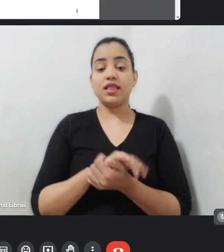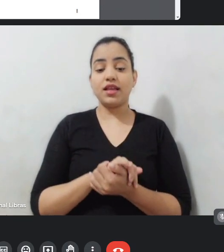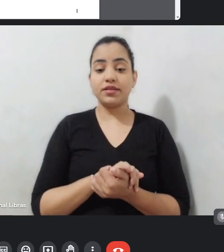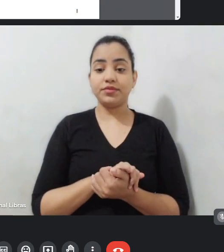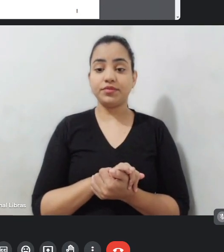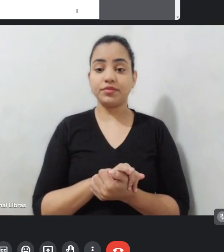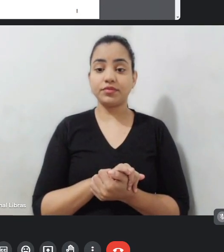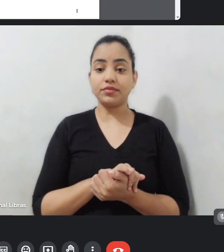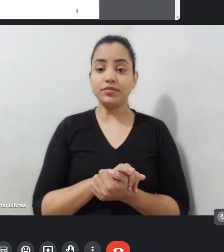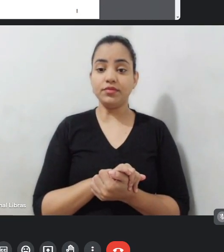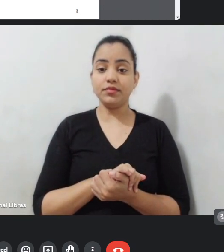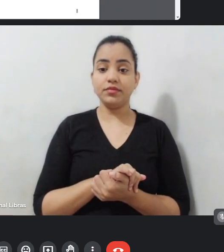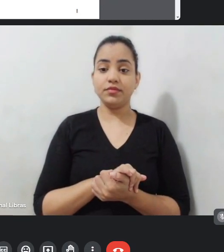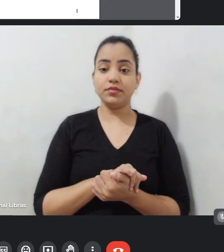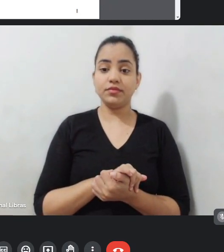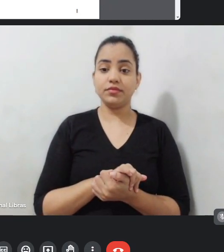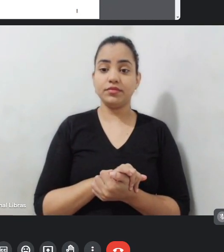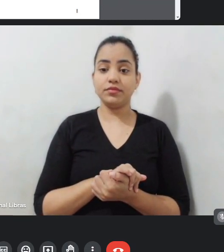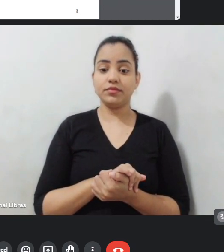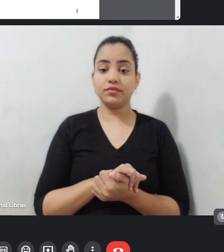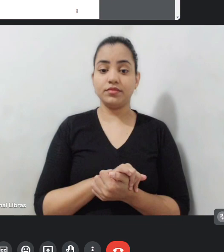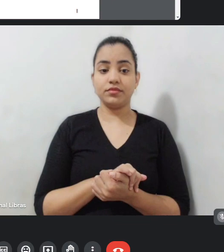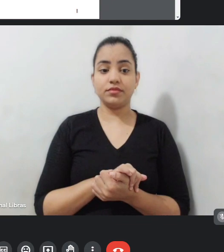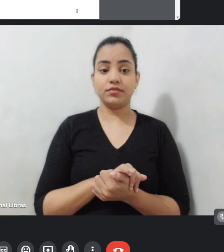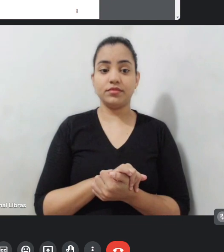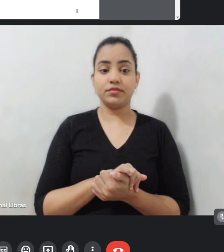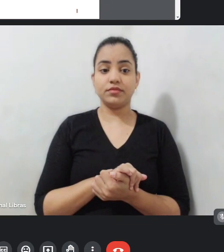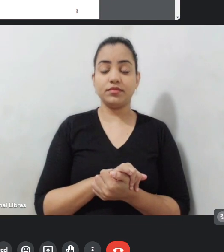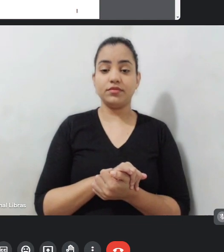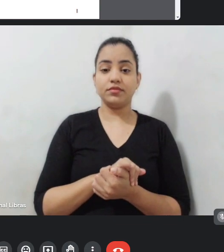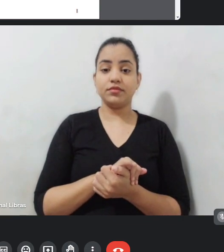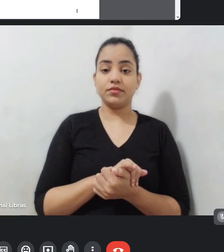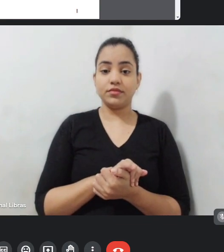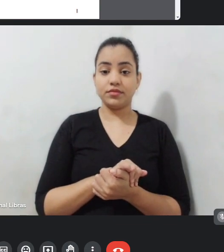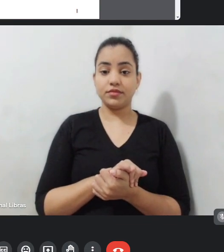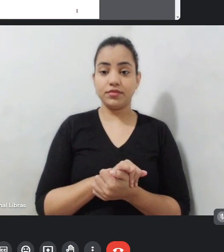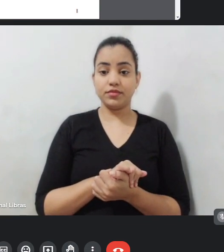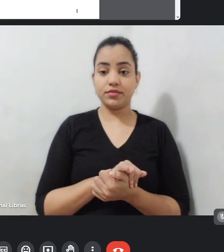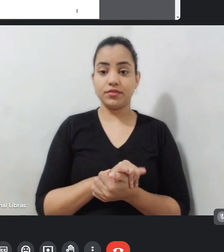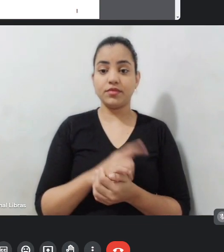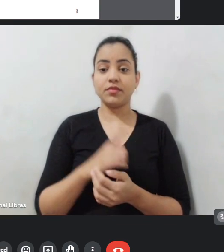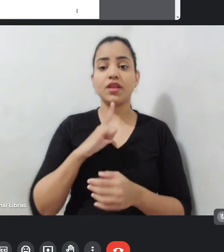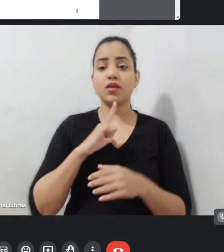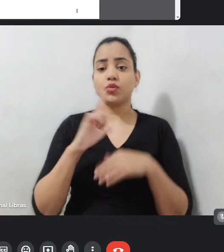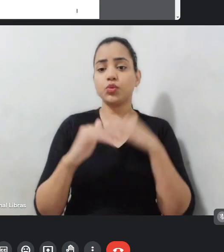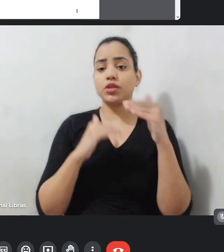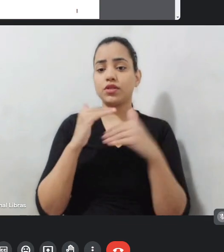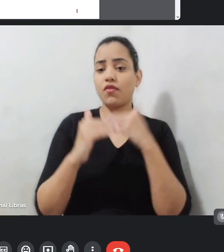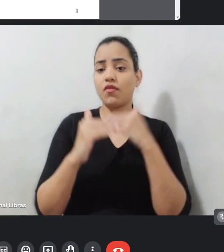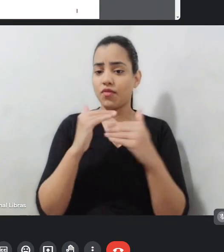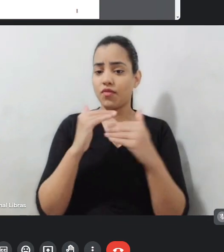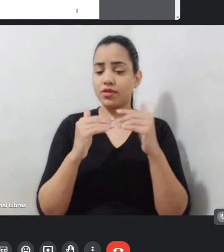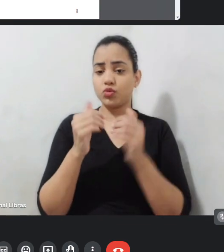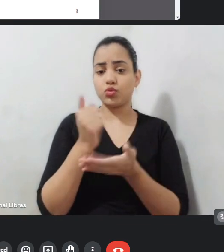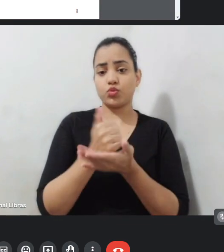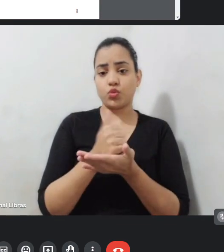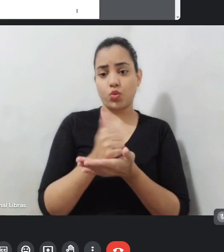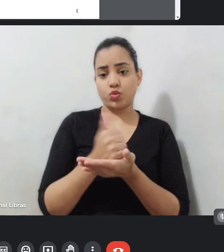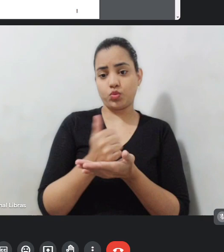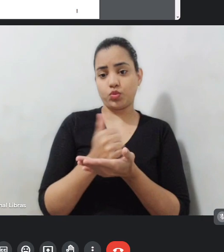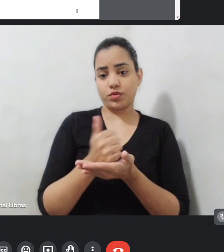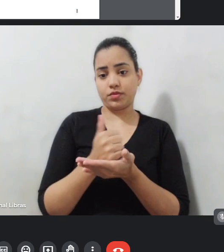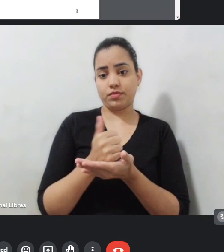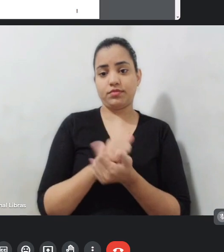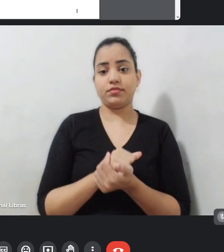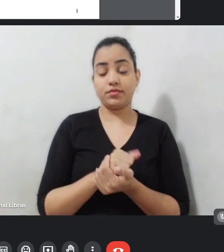Esse é um inciso novo, que é assim, abraçou. Então, nós temos o desenvolvimento de jogos, jogos eletrônicos. Os jogos